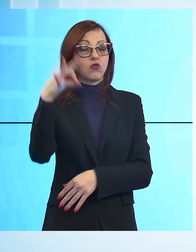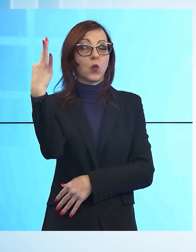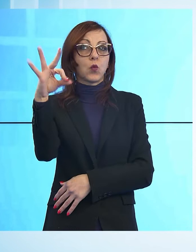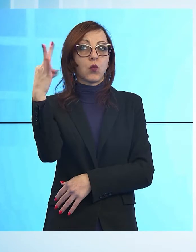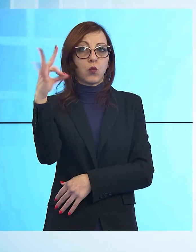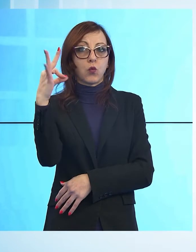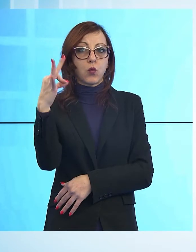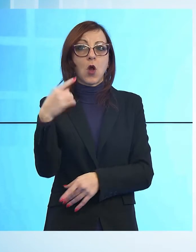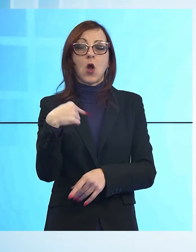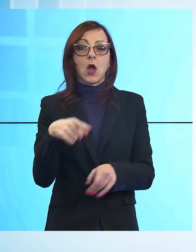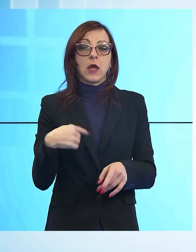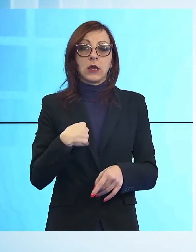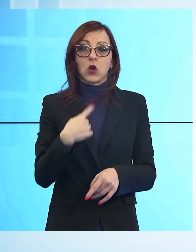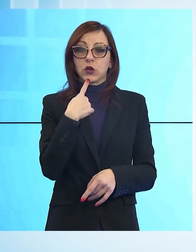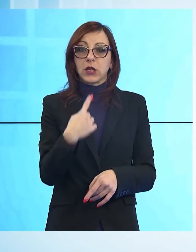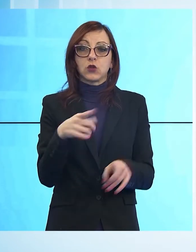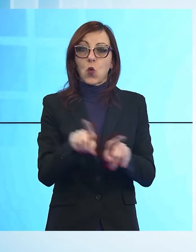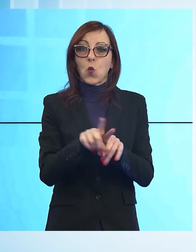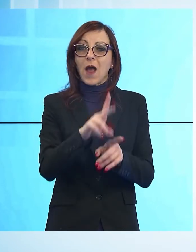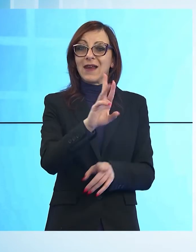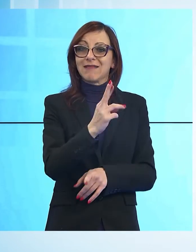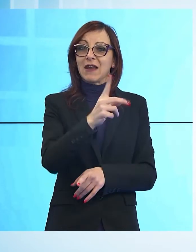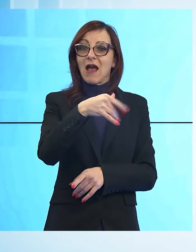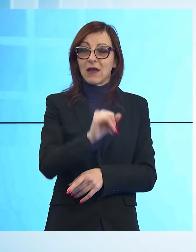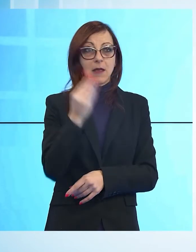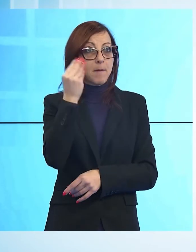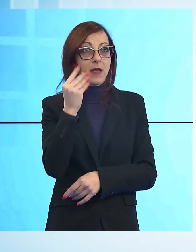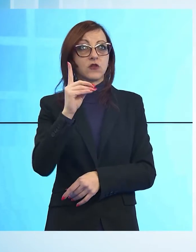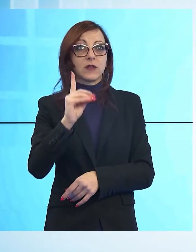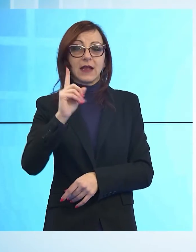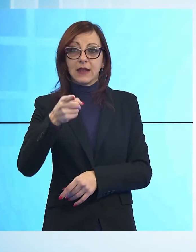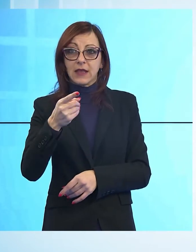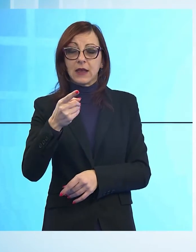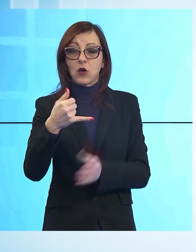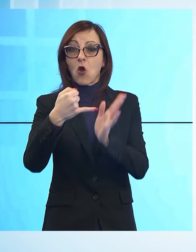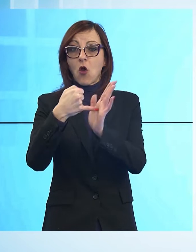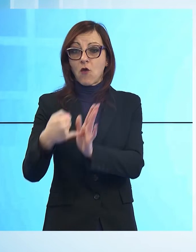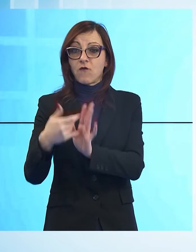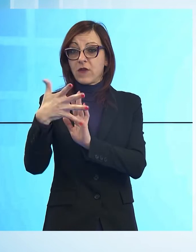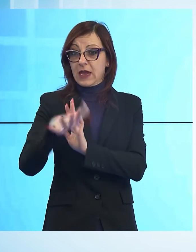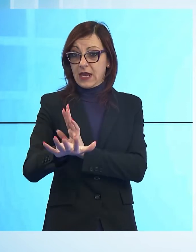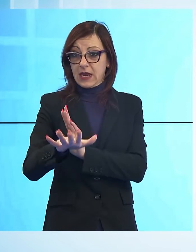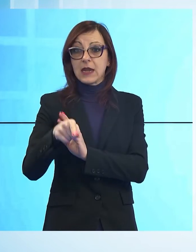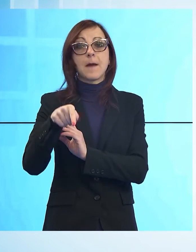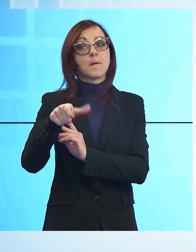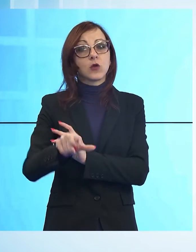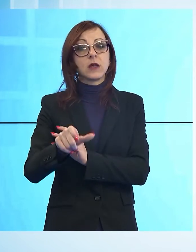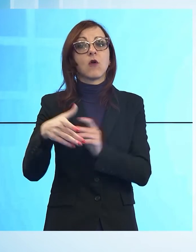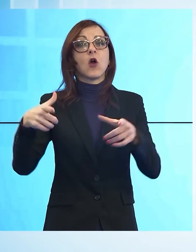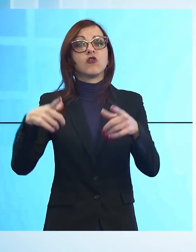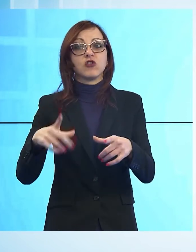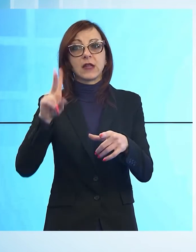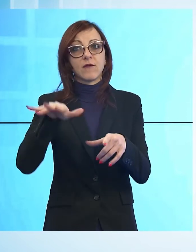Draghi mi auguro che anche Del Ghingaro finisca il suo mandato perché quella città ha bisogno di completare un